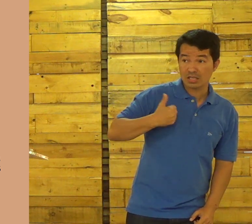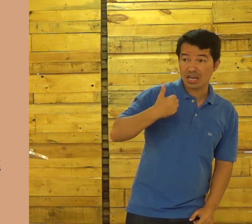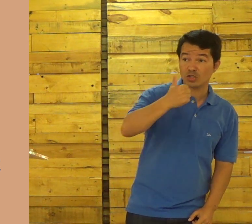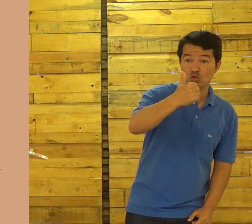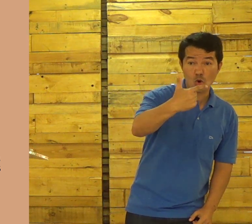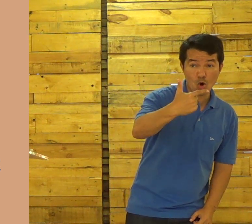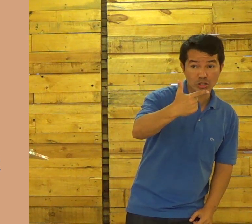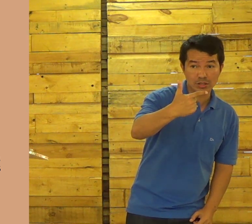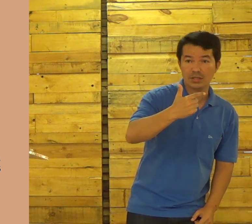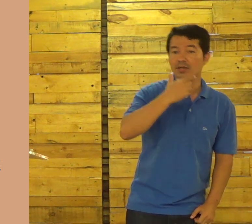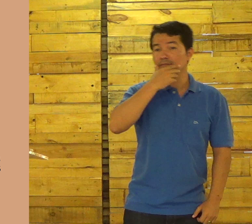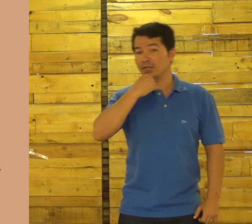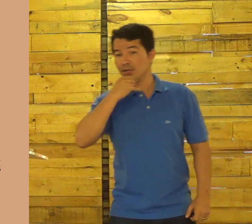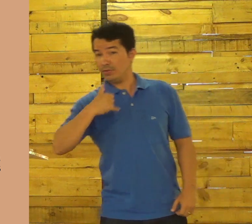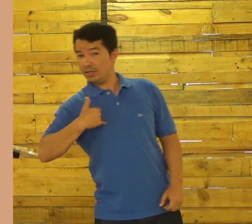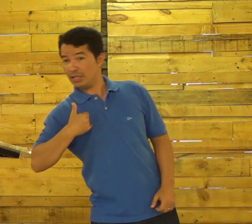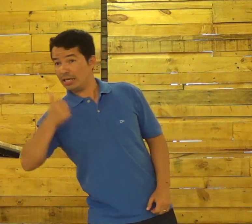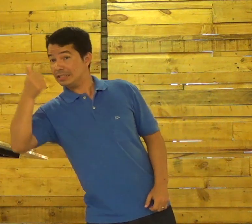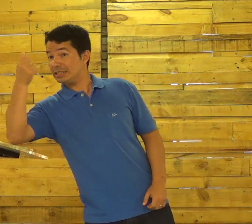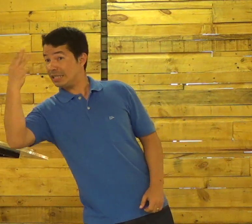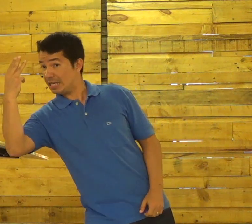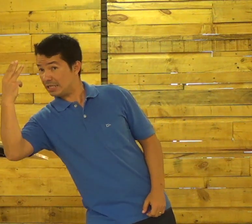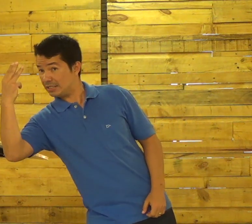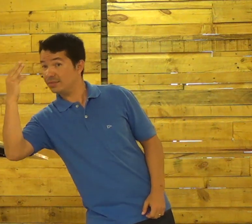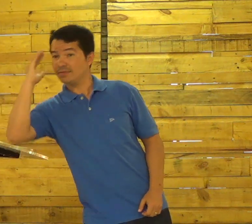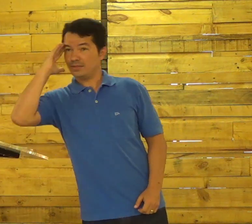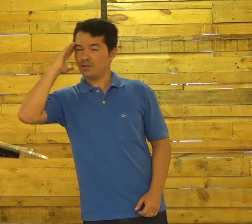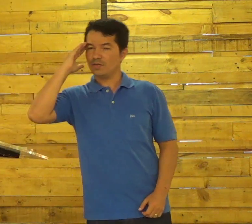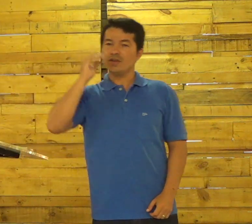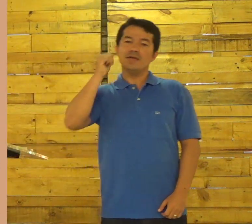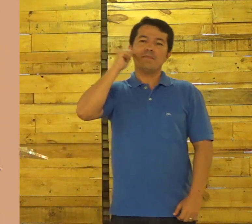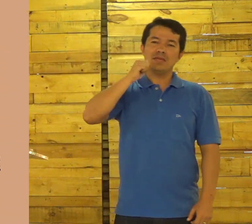A menina aos 12 anos e o menino aos 13.